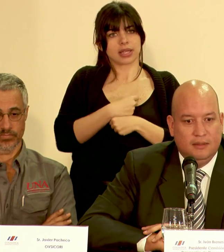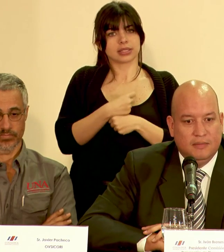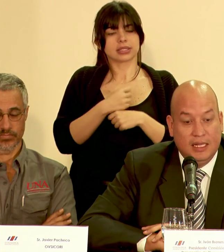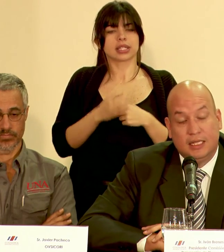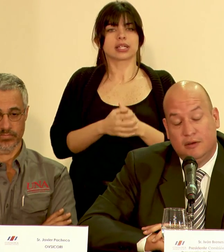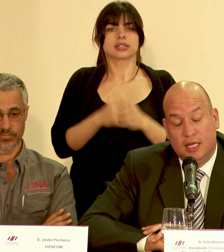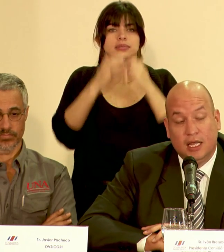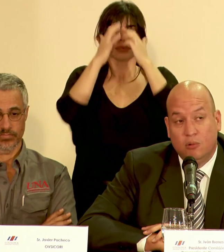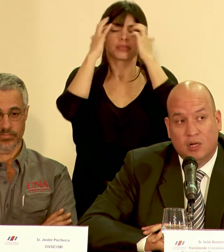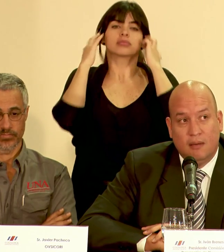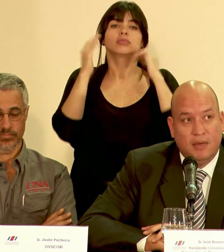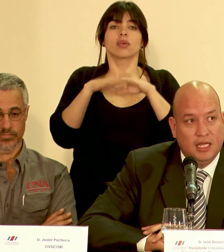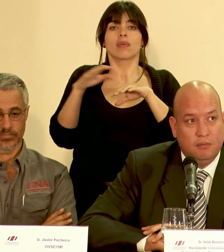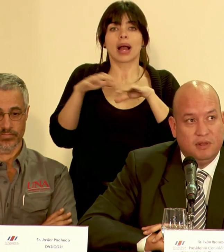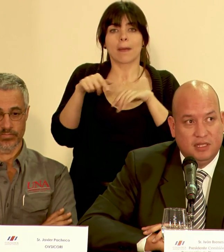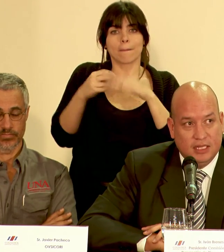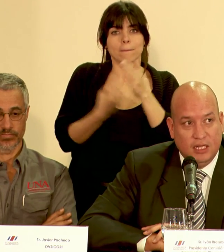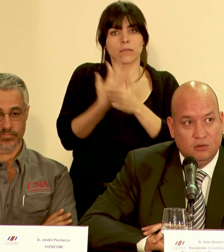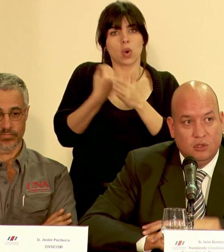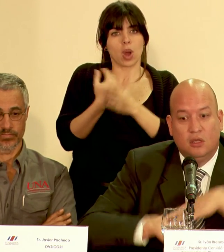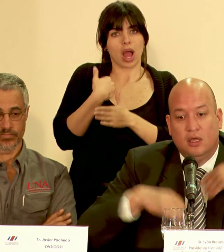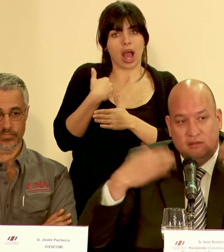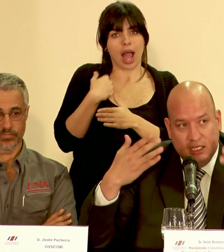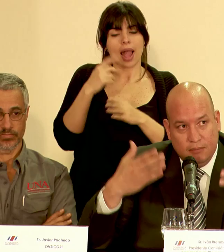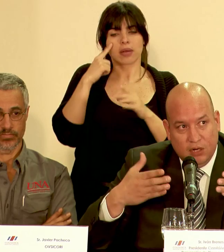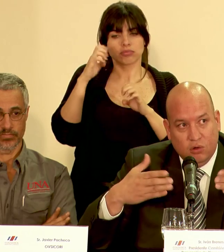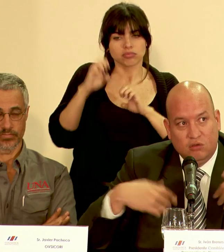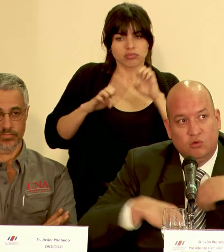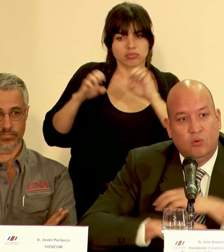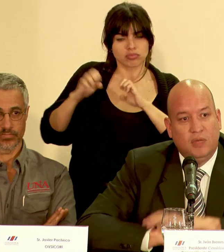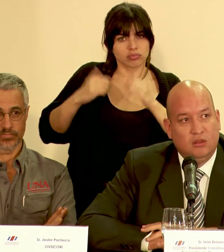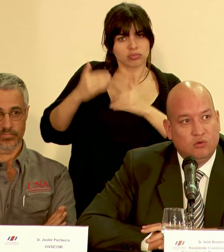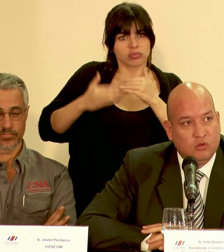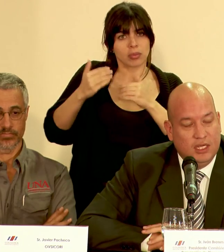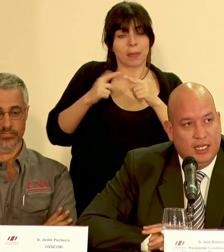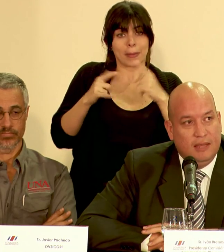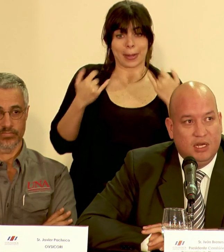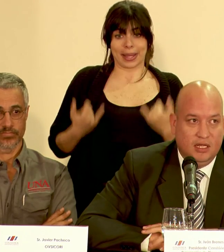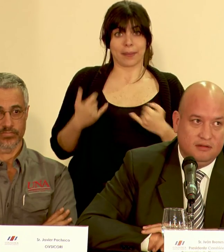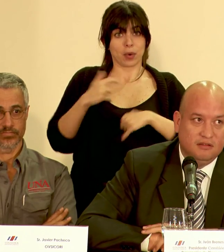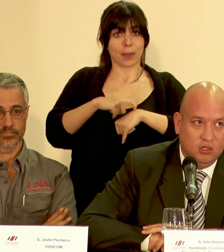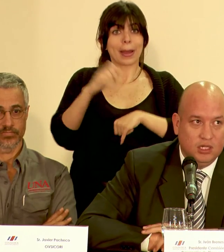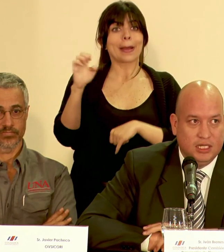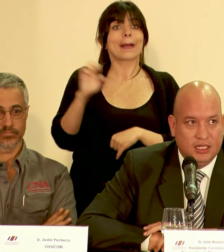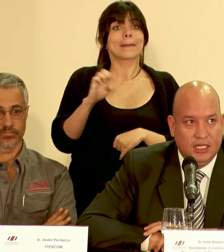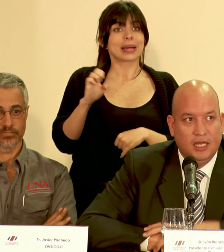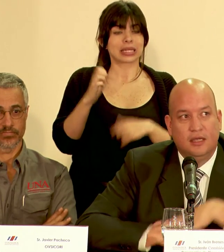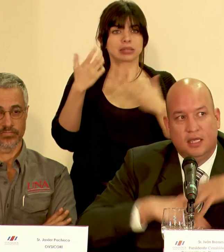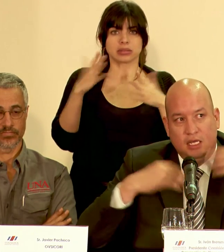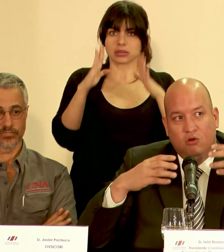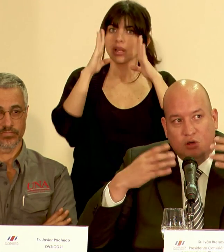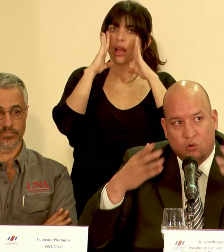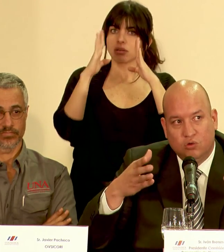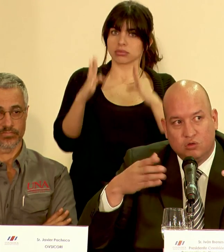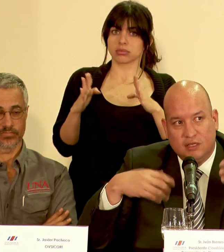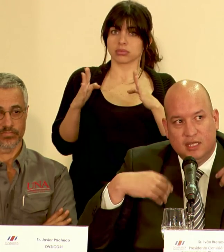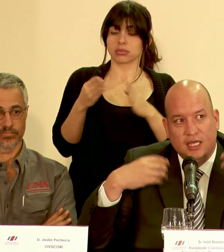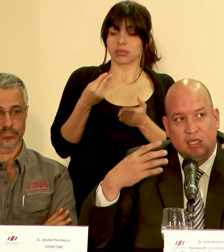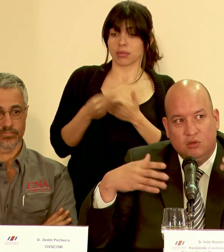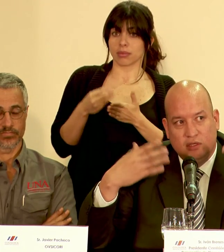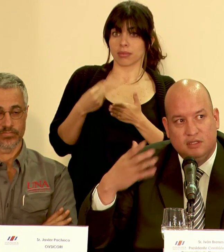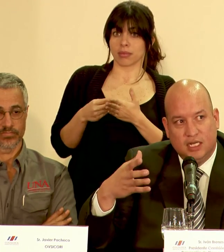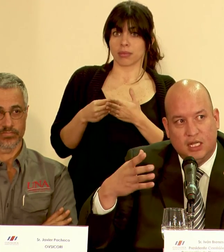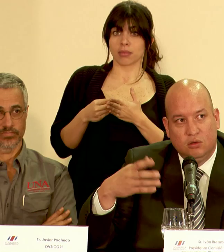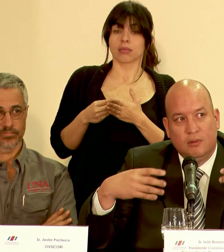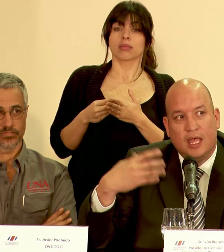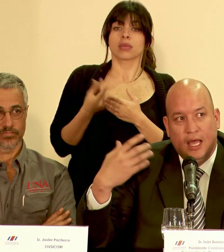la actividad que el volcán vaya a ir presentando sin embargo en estos momentos la emergencia ha sido atendida y los recursos que se